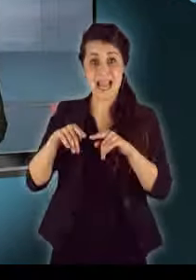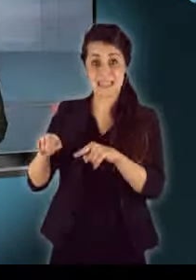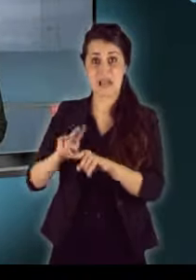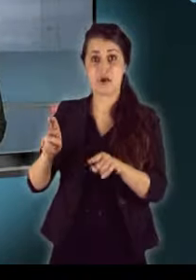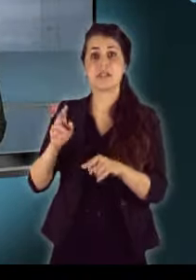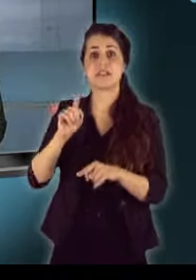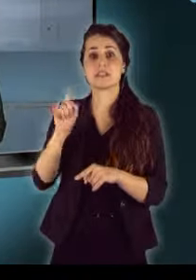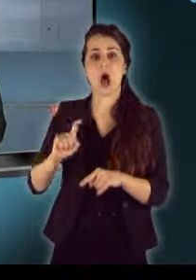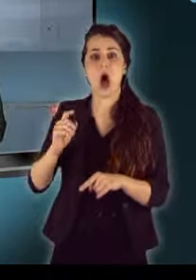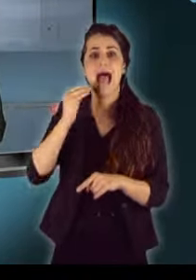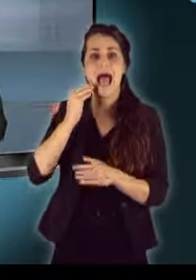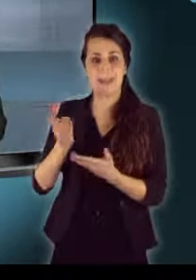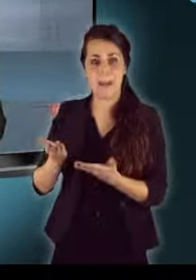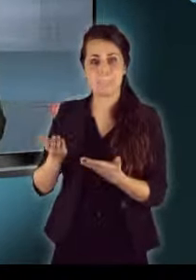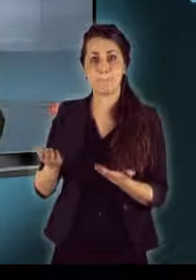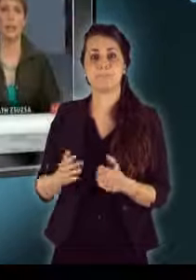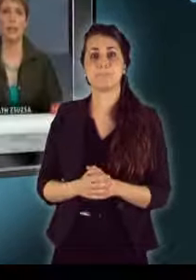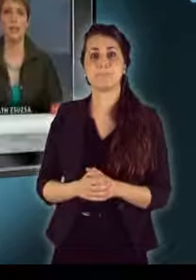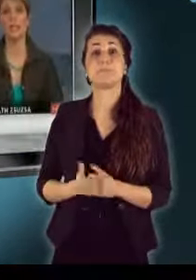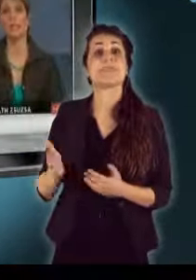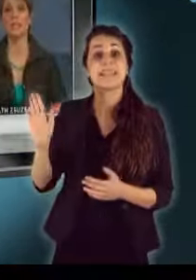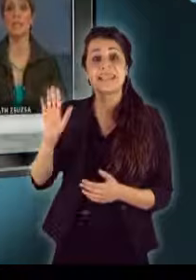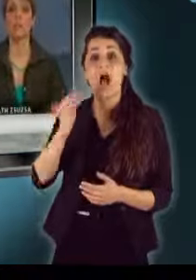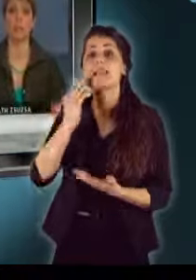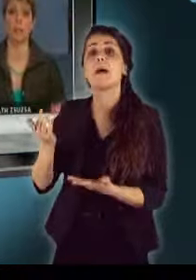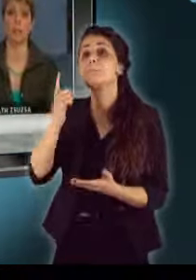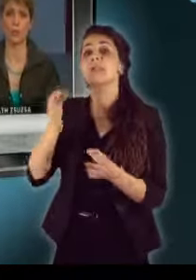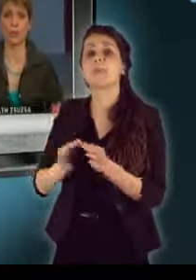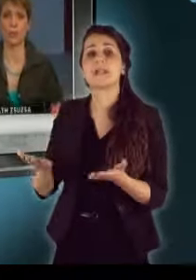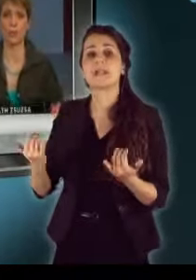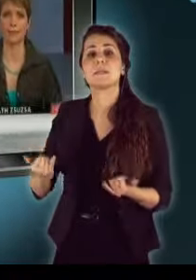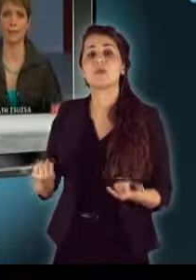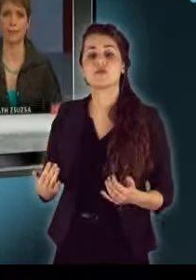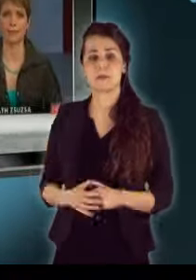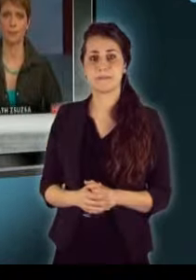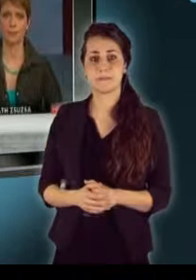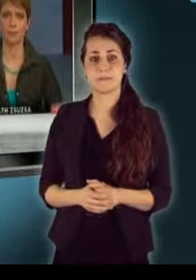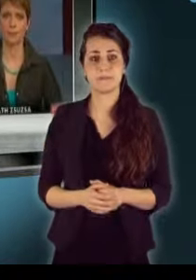tudósítónk Zakar Ádám. Szia Ádám, mi történik most a helyszínen?